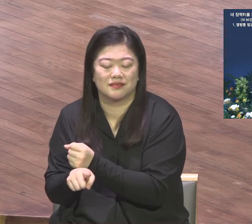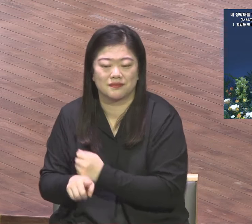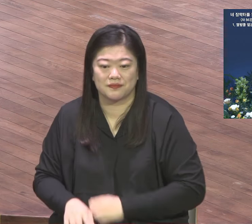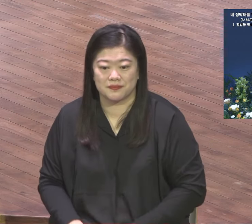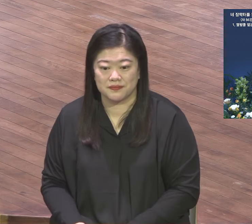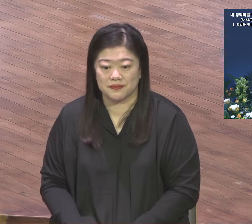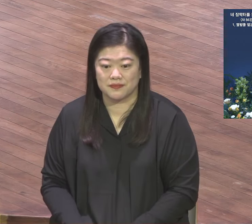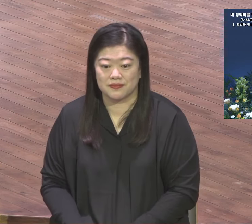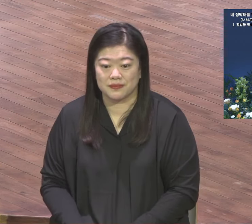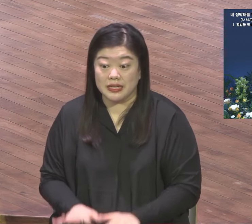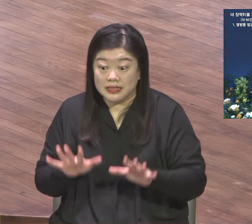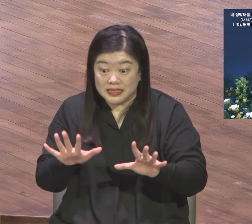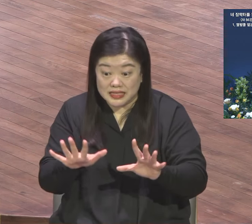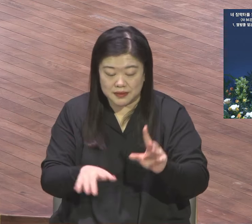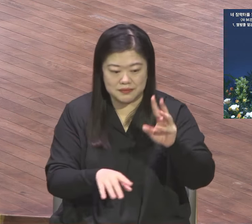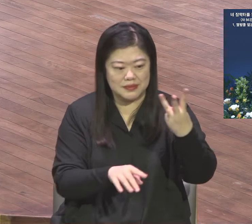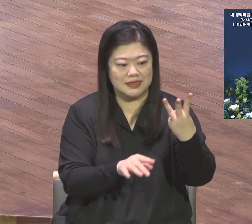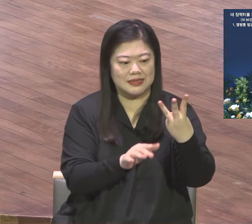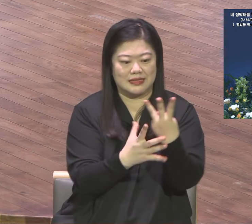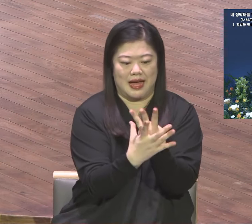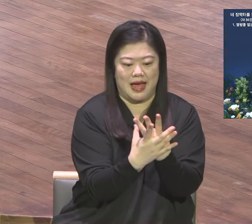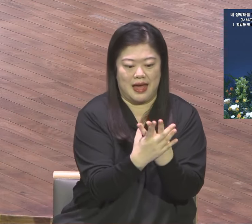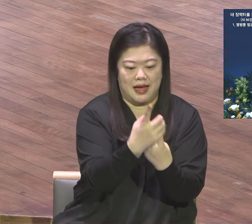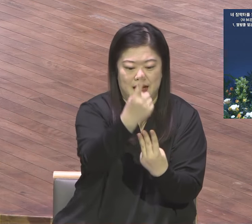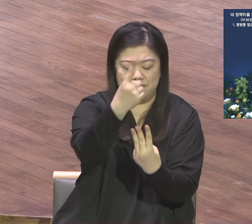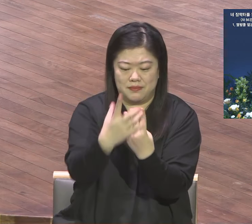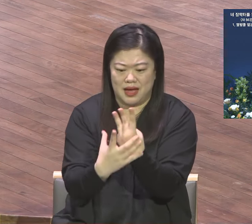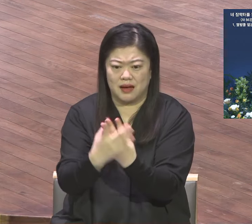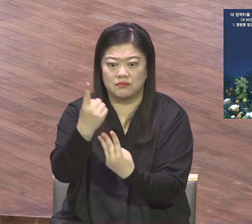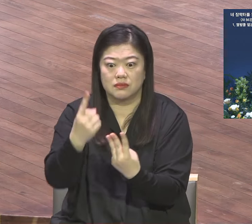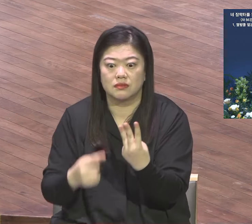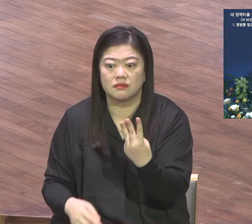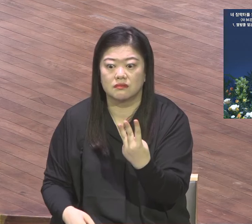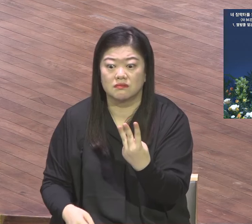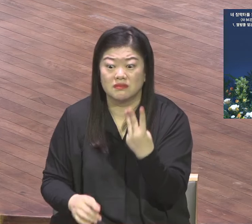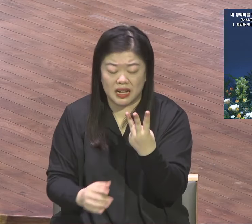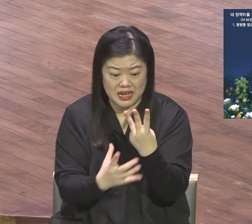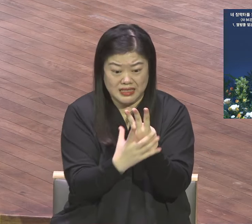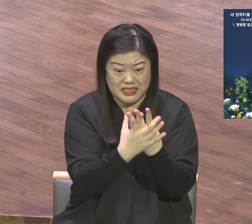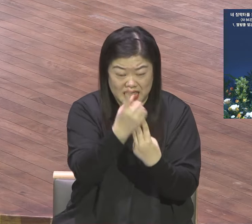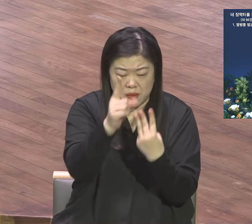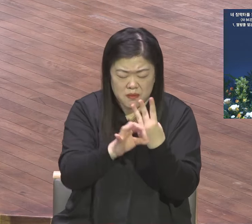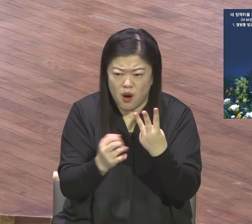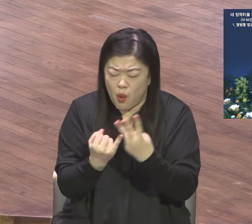통해서 꼭 3명만 말하는 것이 아니죠. 꼭 3명이 아니고